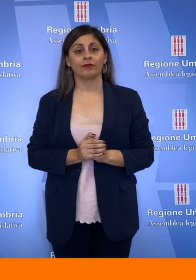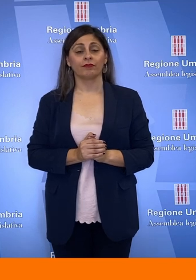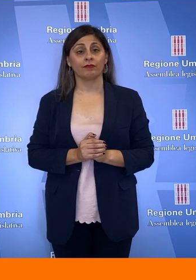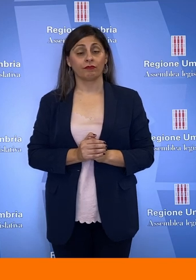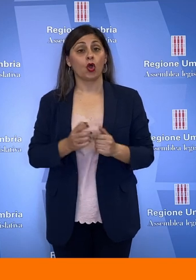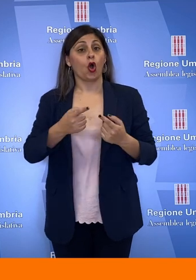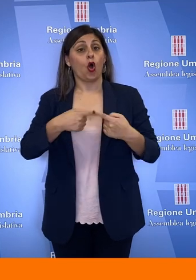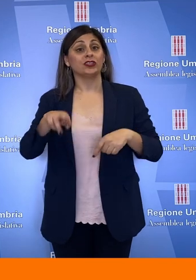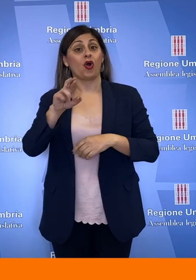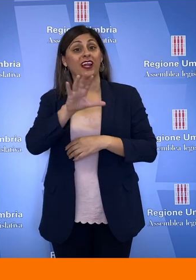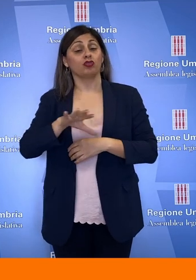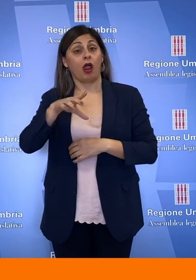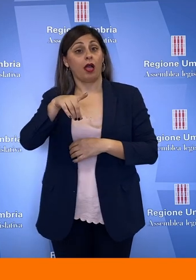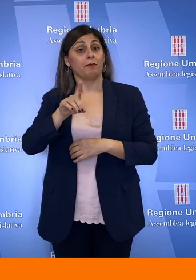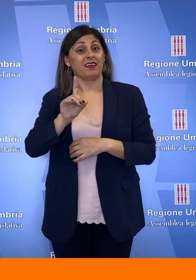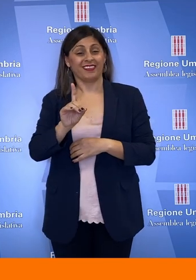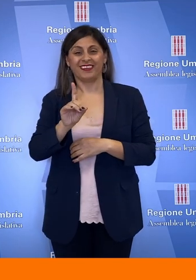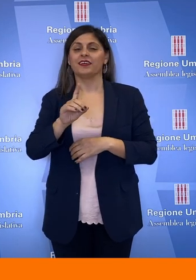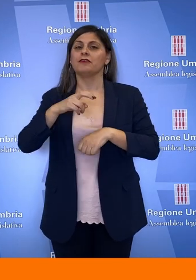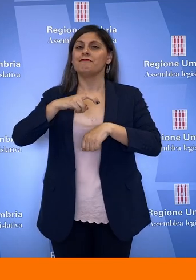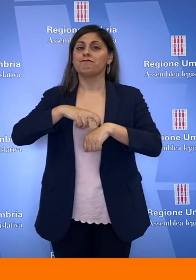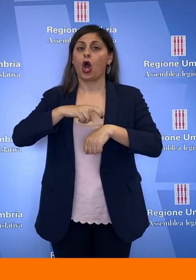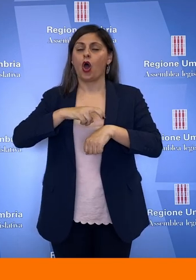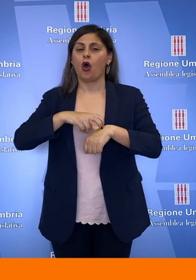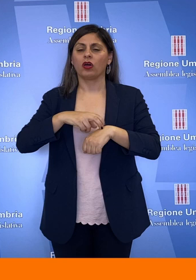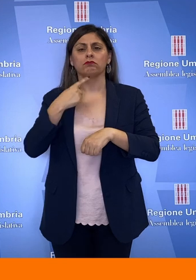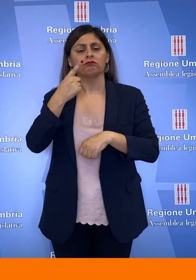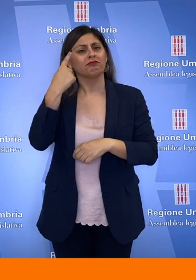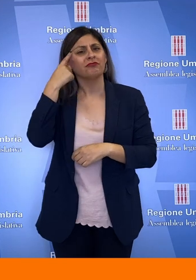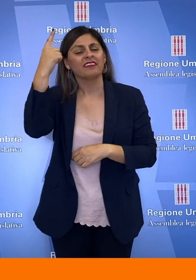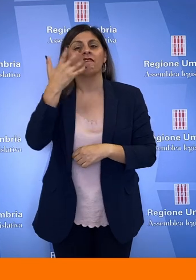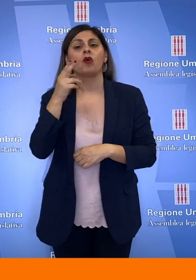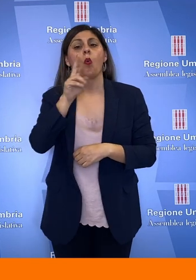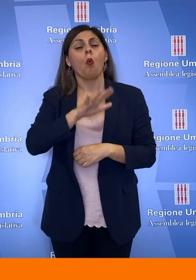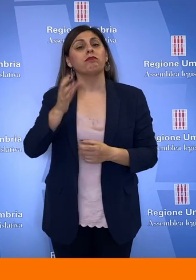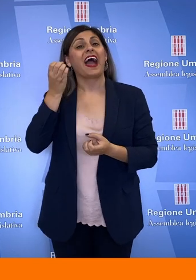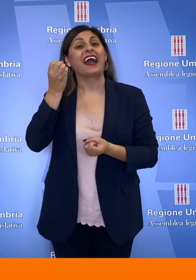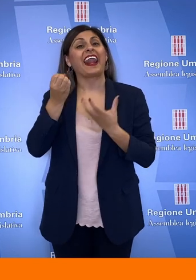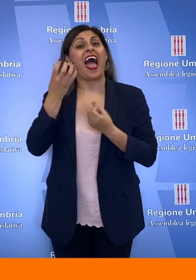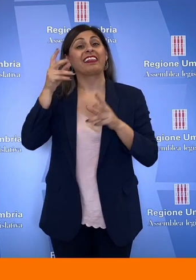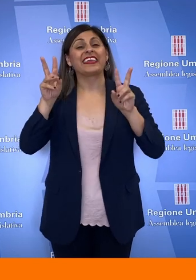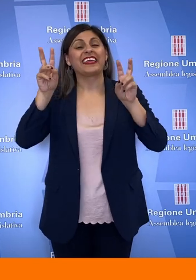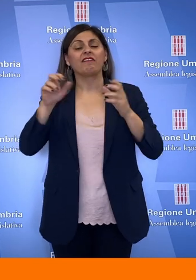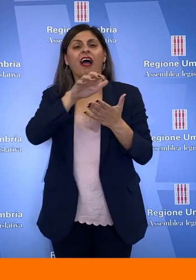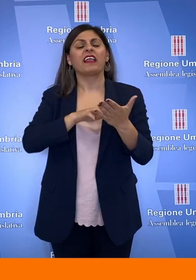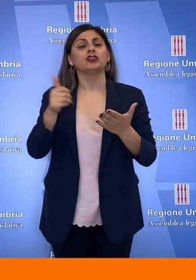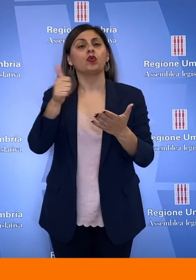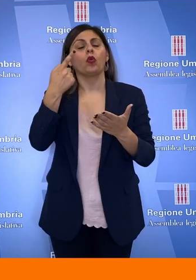Il consiglio regionale del Partito Democratico, Tommaso Bori, ha lanciato l'idea di Umbria Creativa, testo unico in materia di